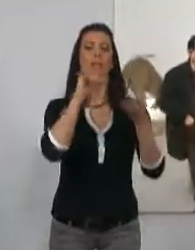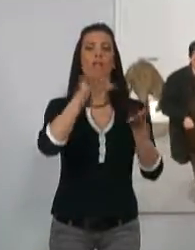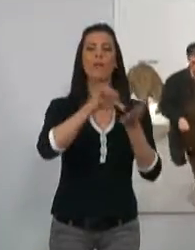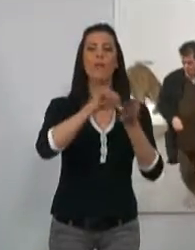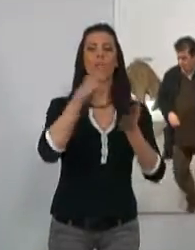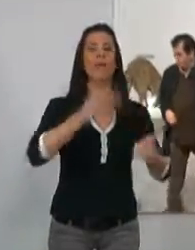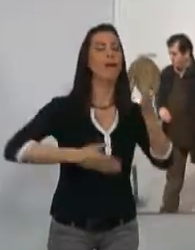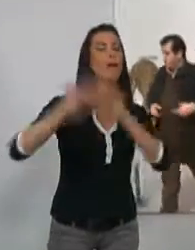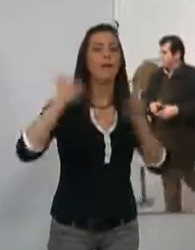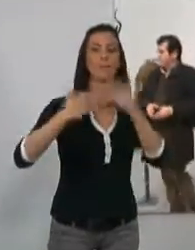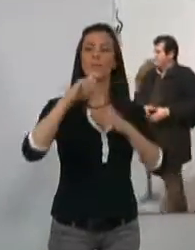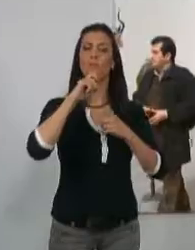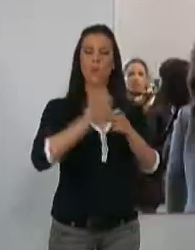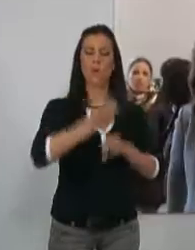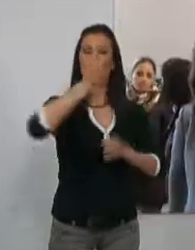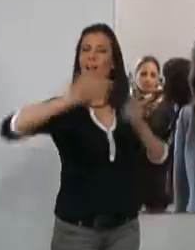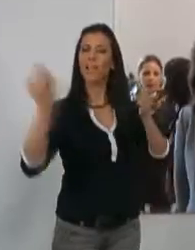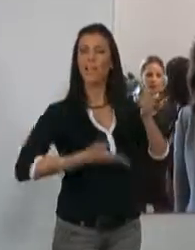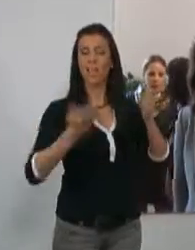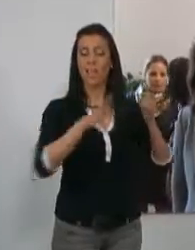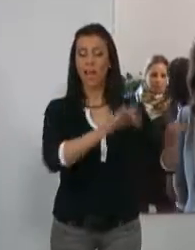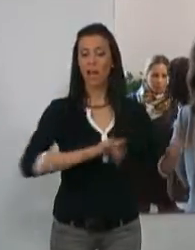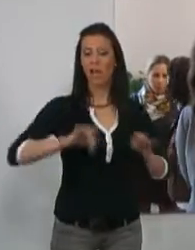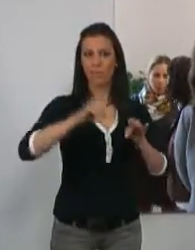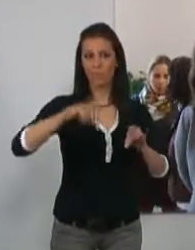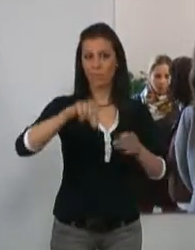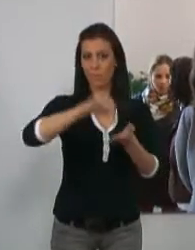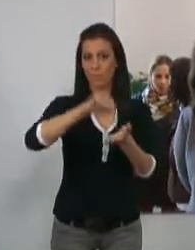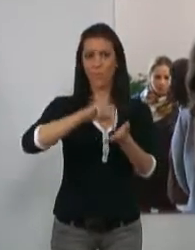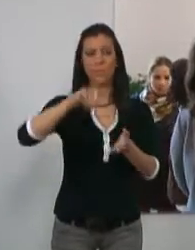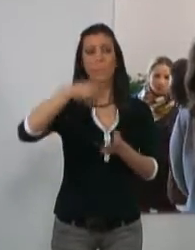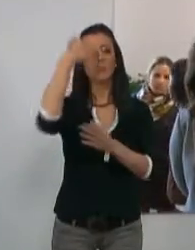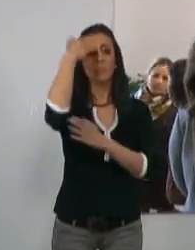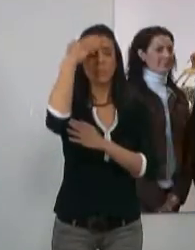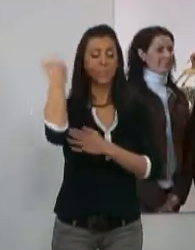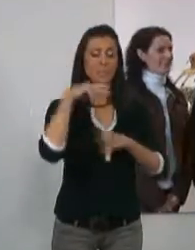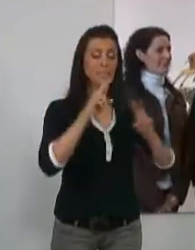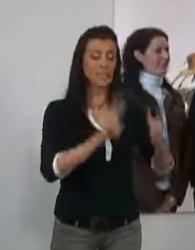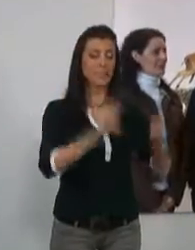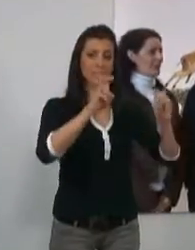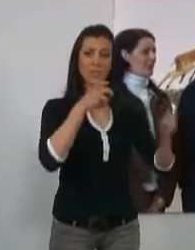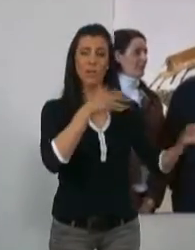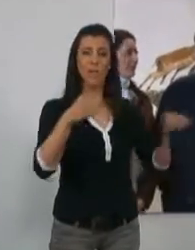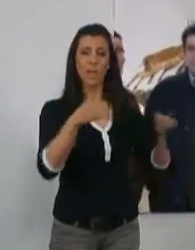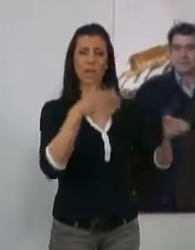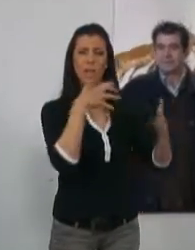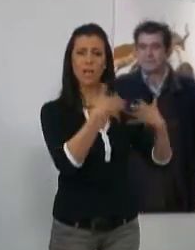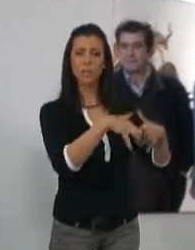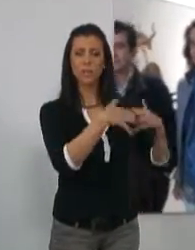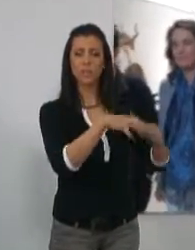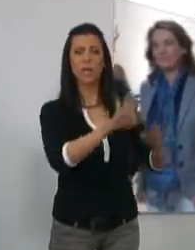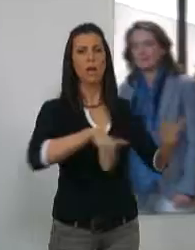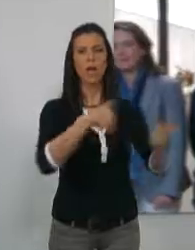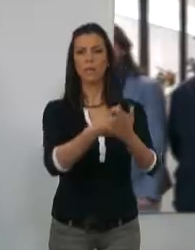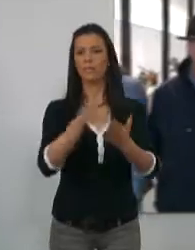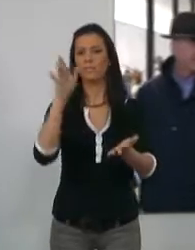ciudad con el cultivo milenario de la caña de azúcar en nuestra ciudad, principalmente desde el inicio de la época industrial